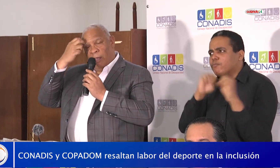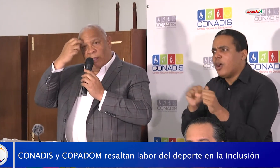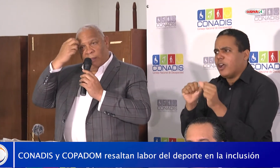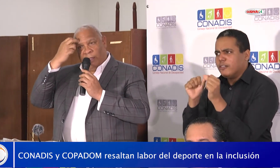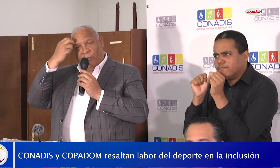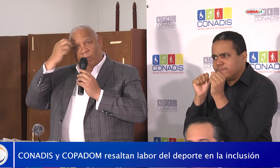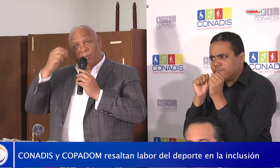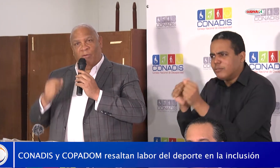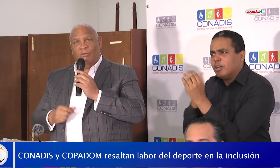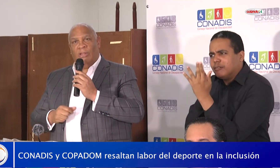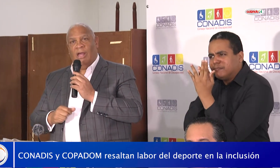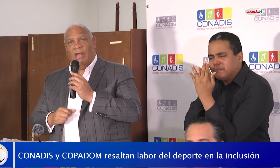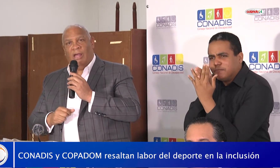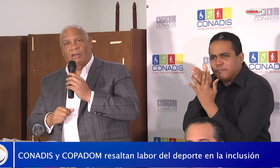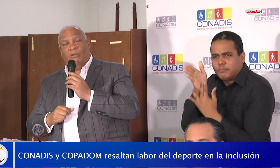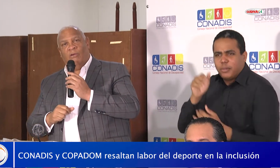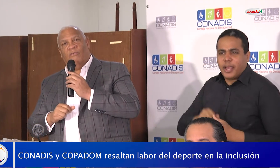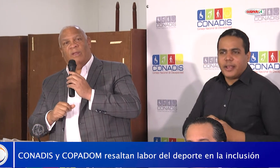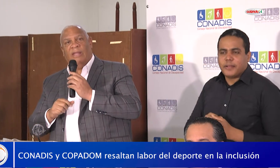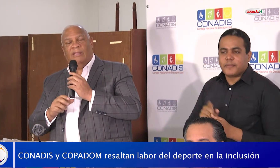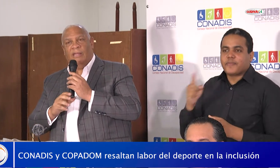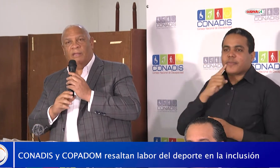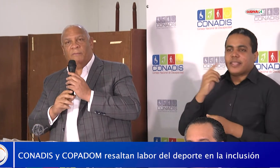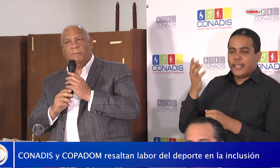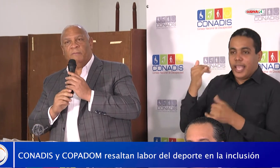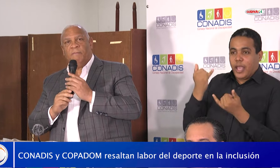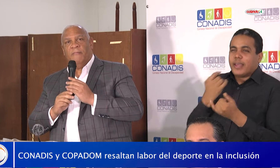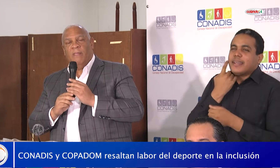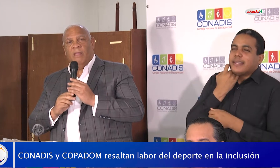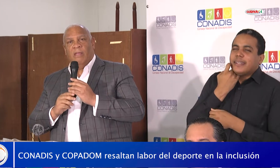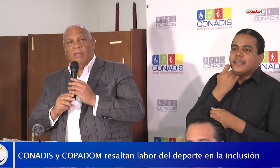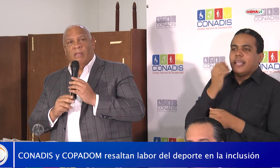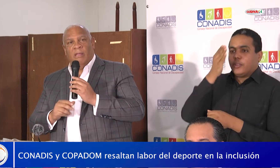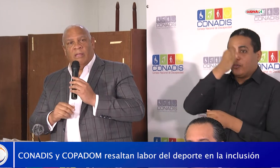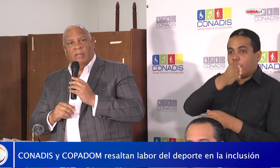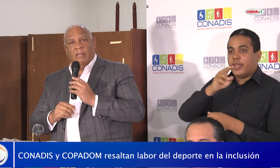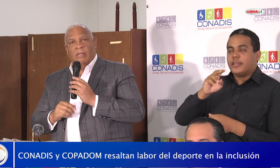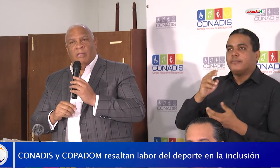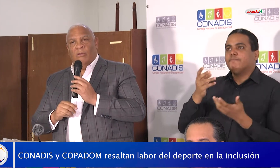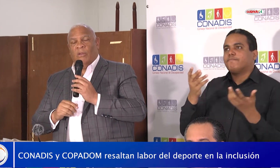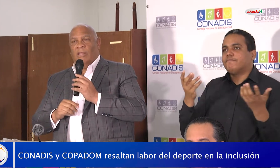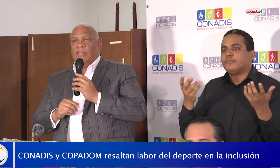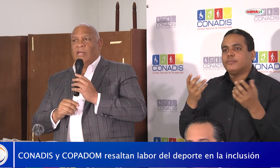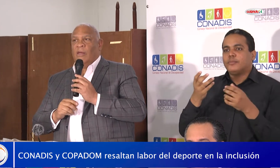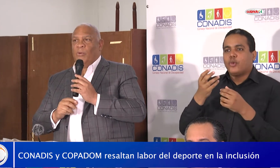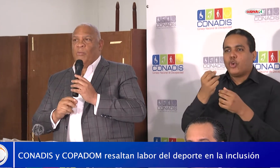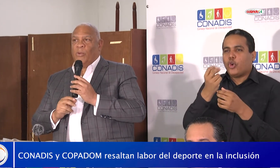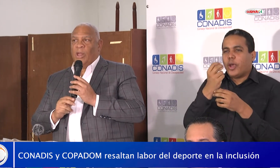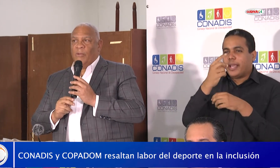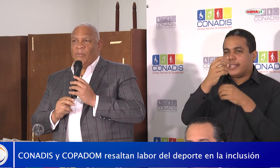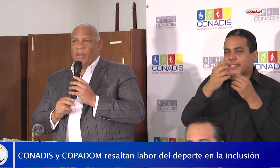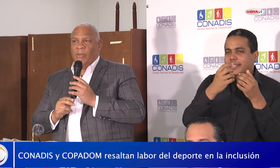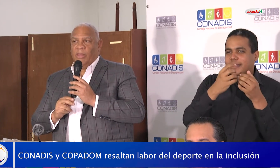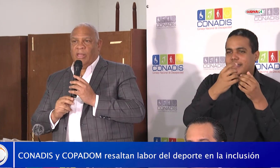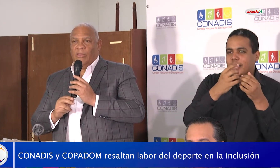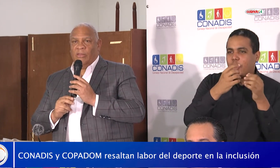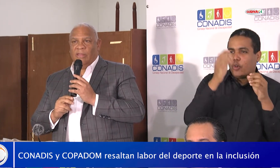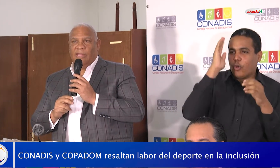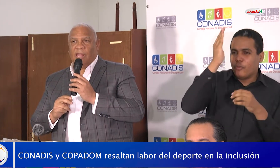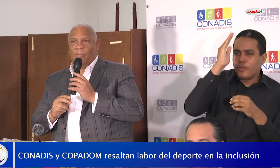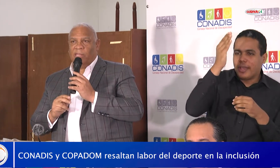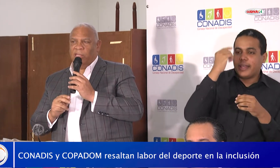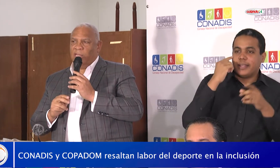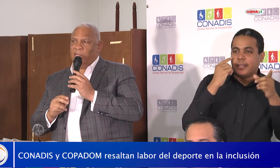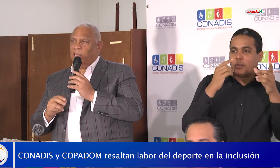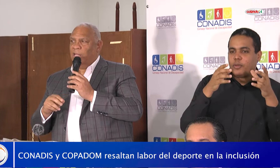decimasegunda conferencia organizada por el Programa Iberoamericano